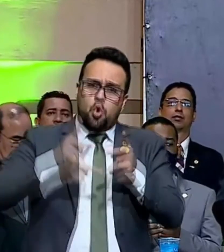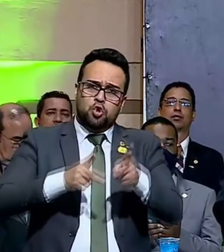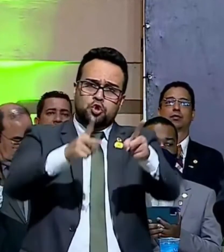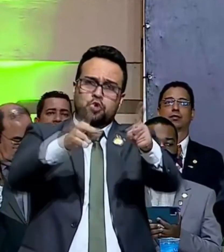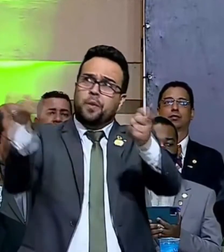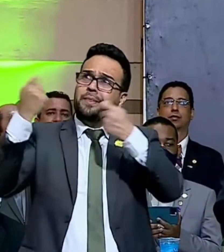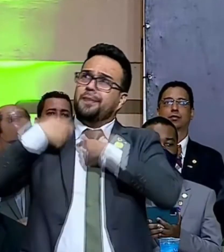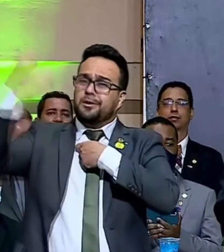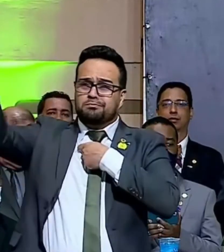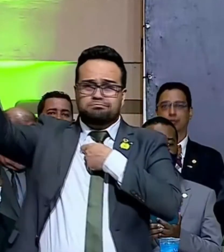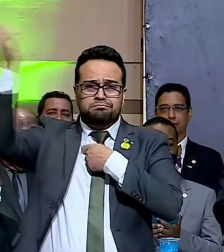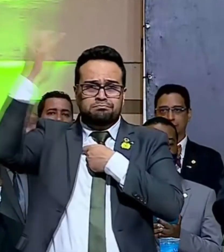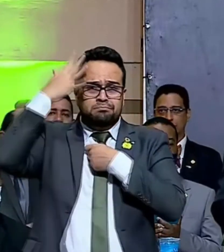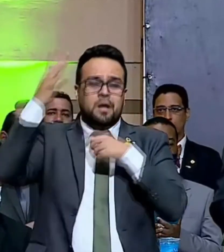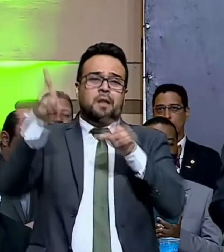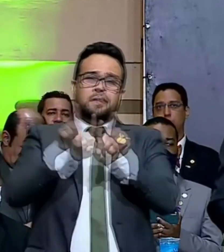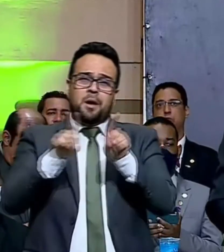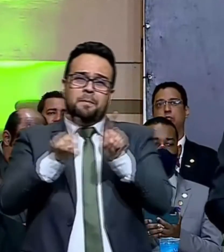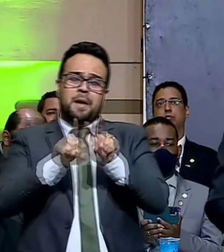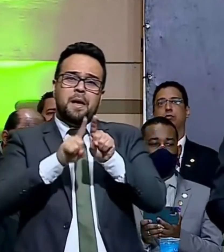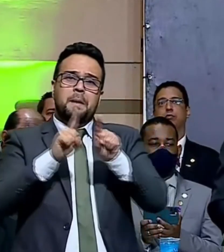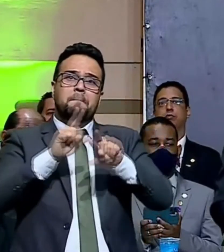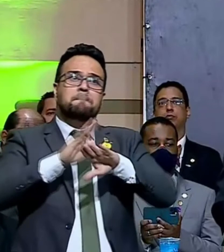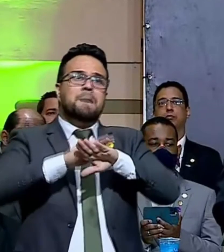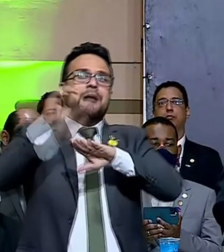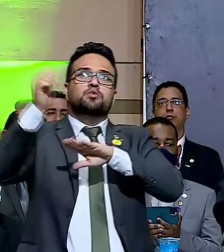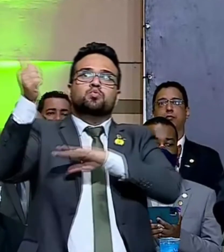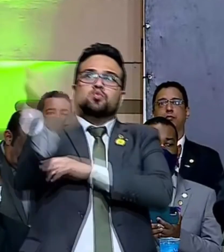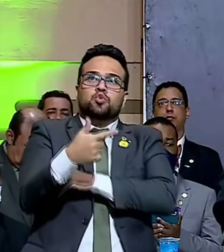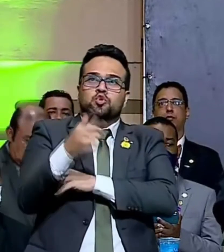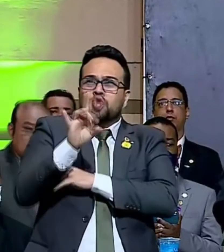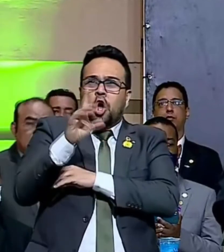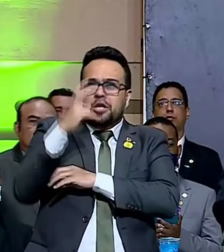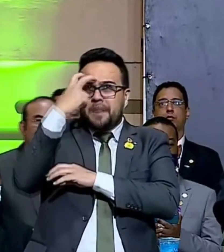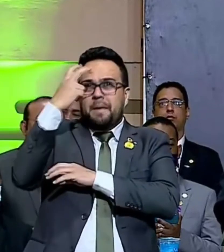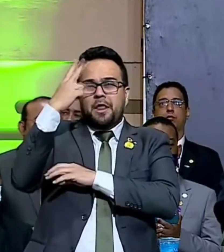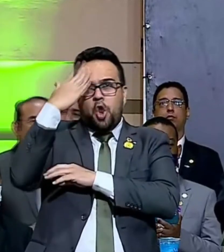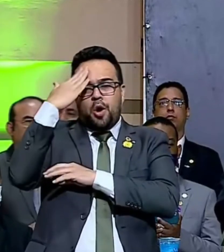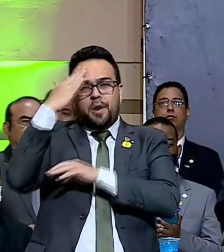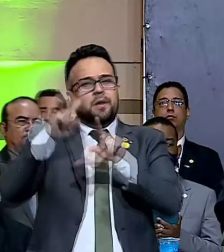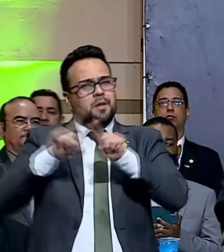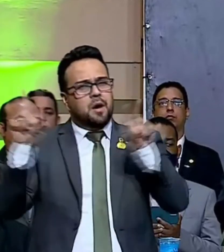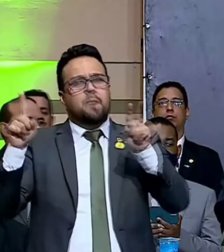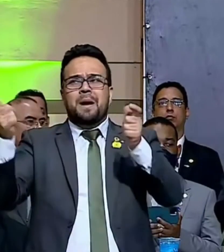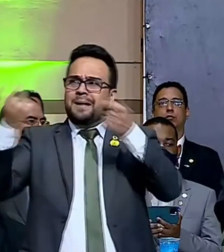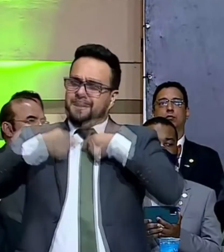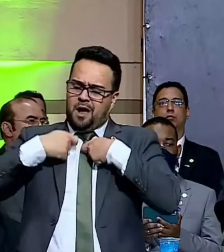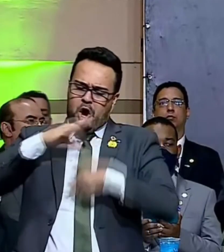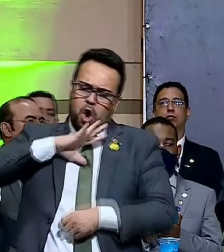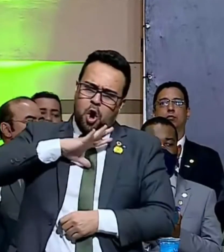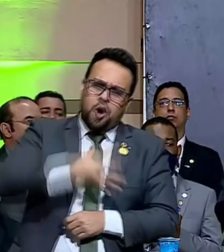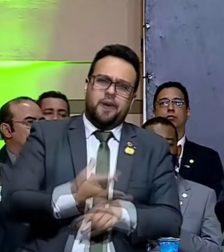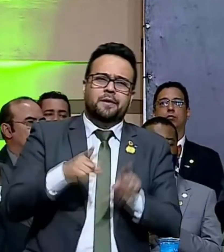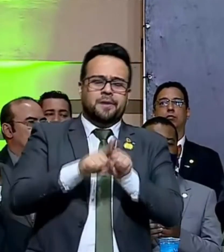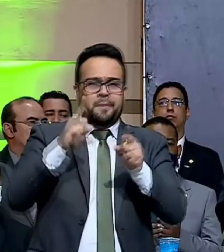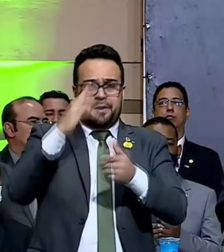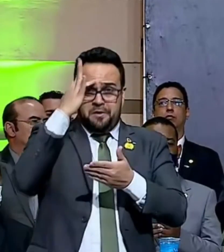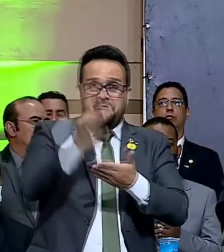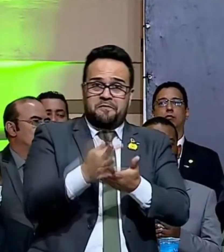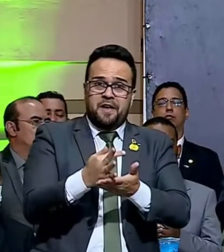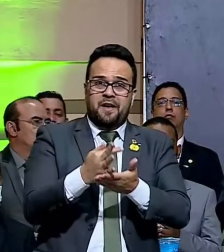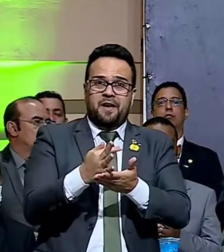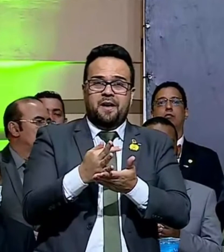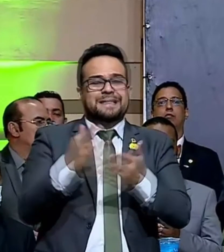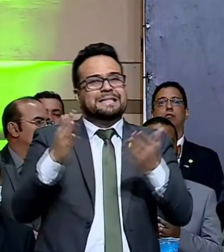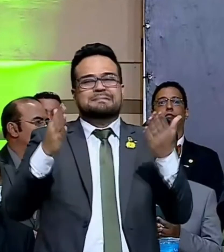nos iluminando e nos dando mais que sabedoria, também a coragem e